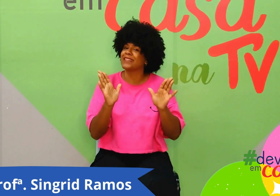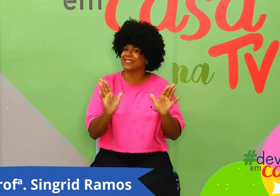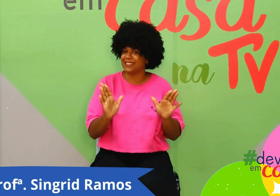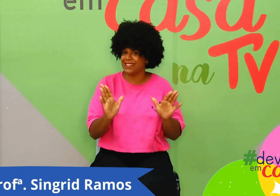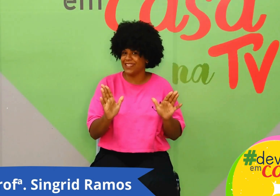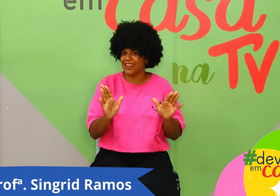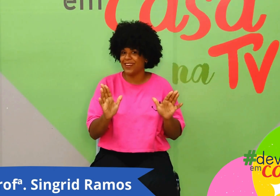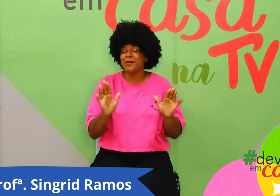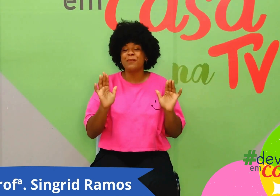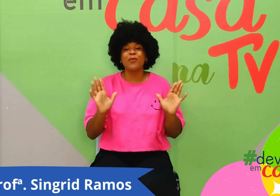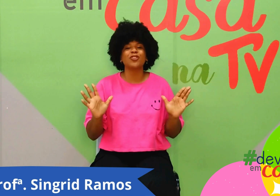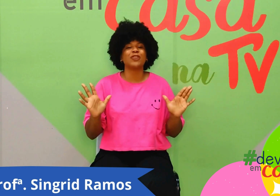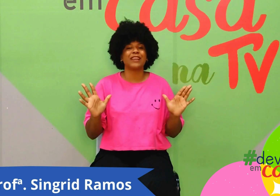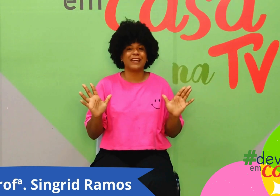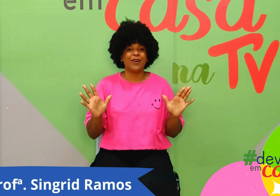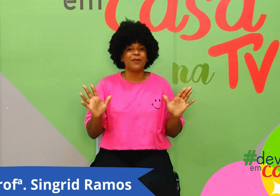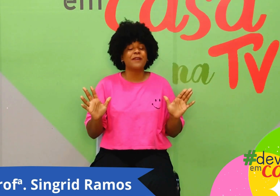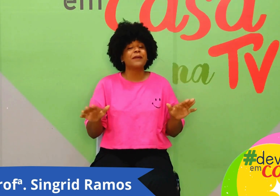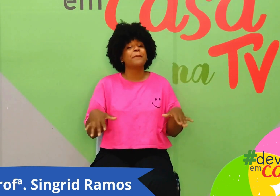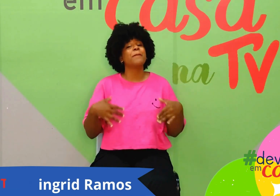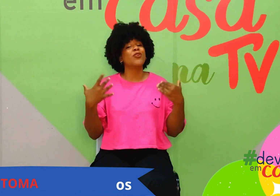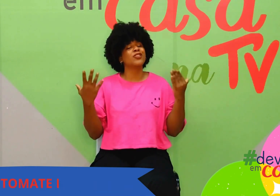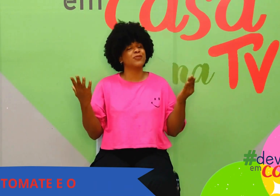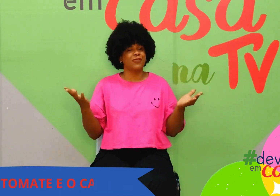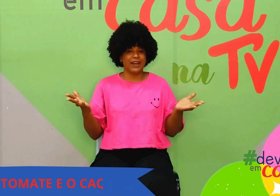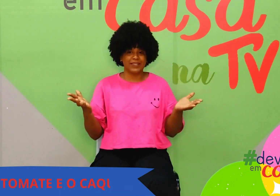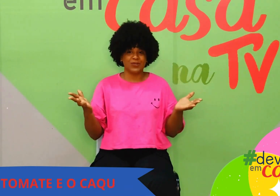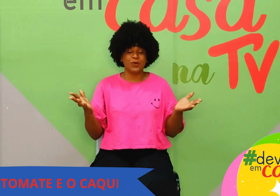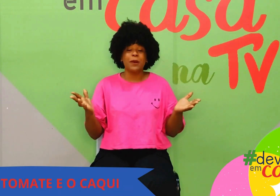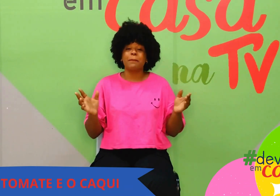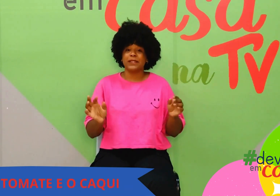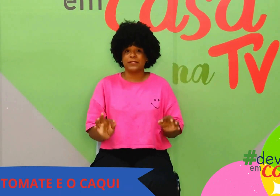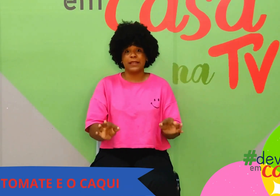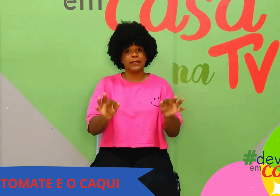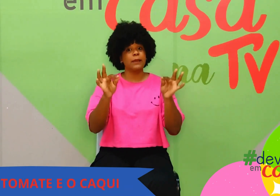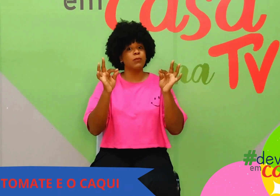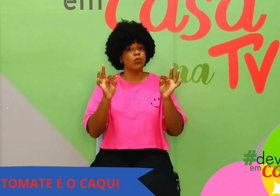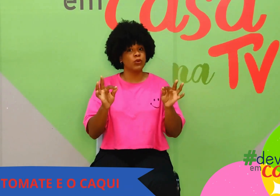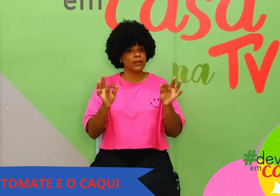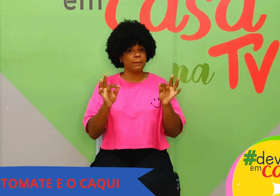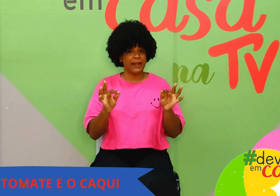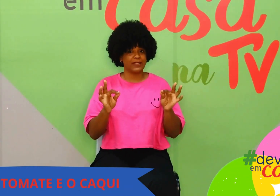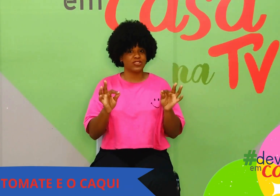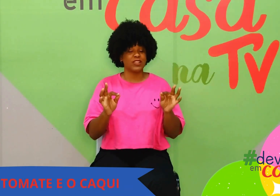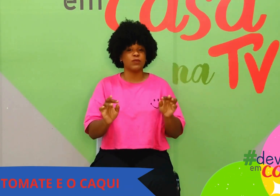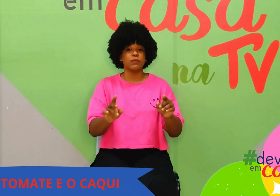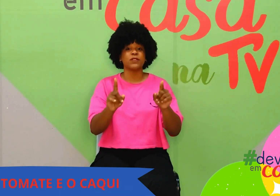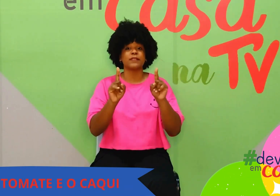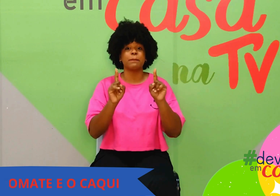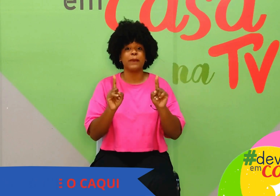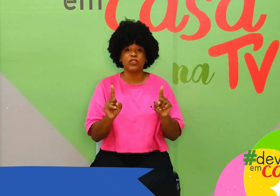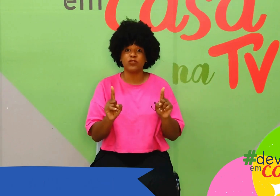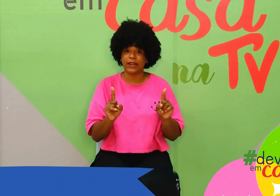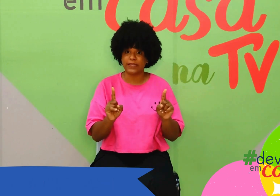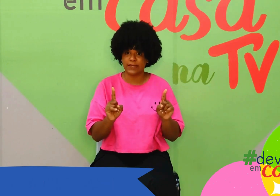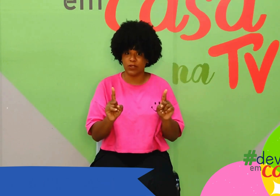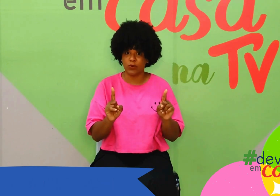dancinha muito legal, muito fácil, mas tem que ter muita prática. Então, vamos fazer bem devagarzinho.